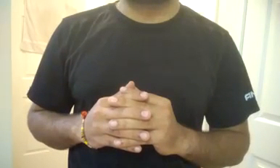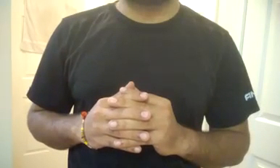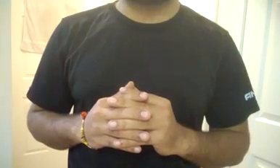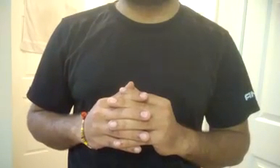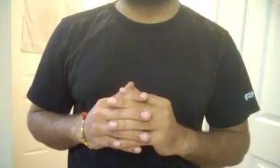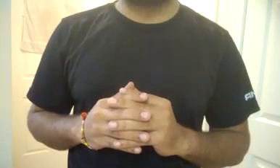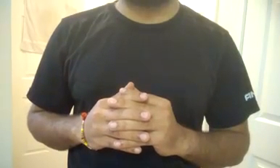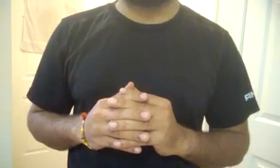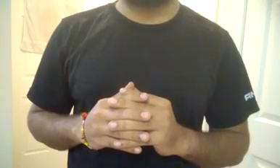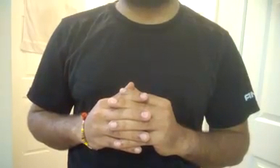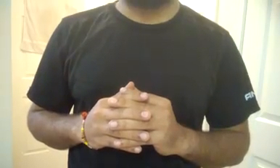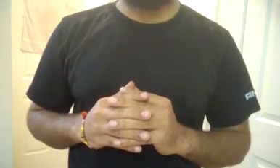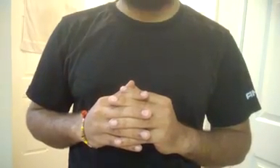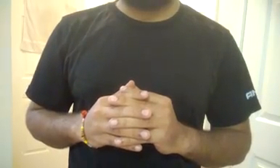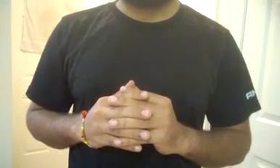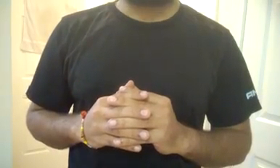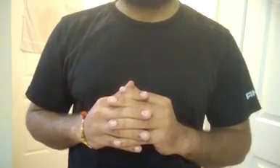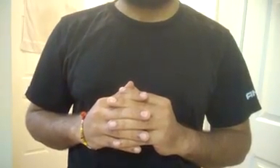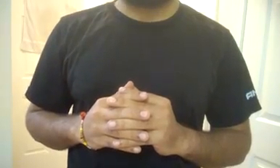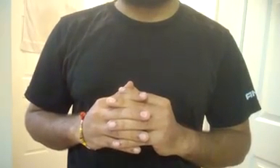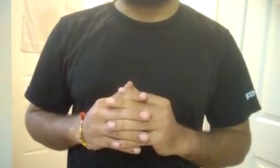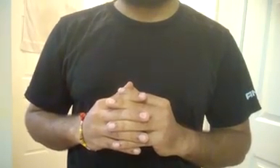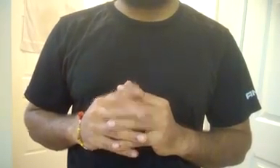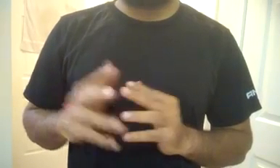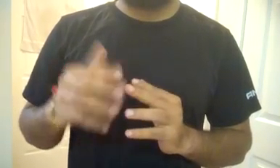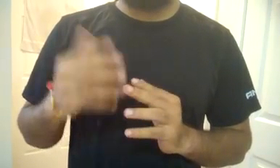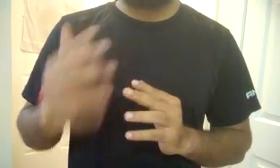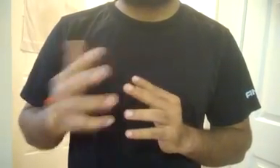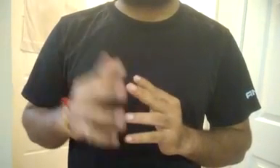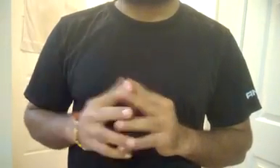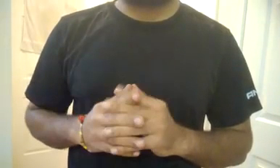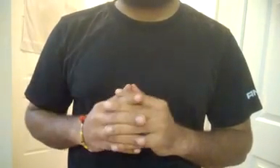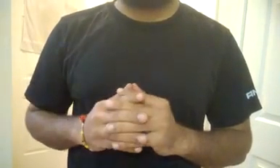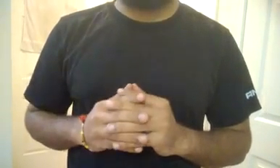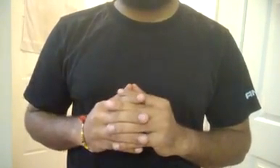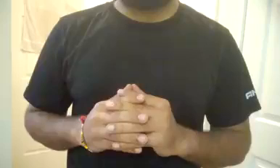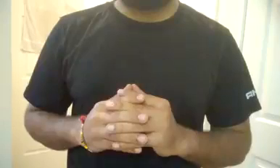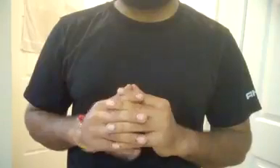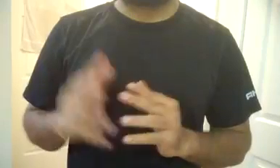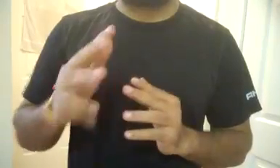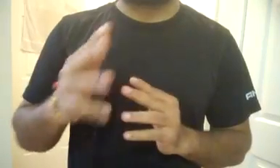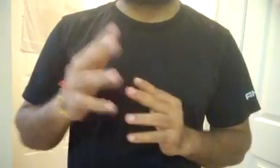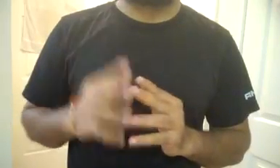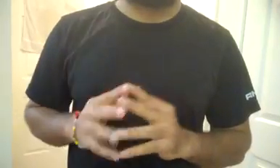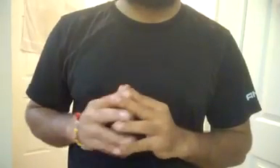कि ये क्या होता है, मैं बताता हूँ